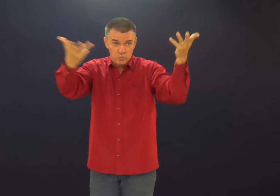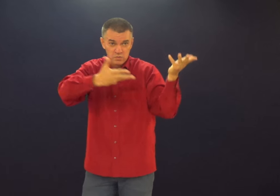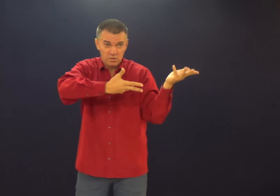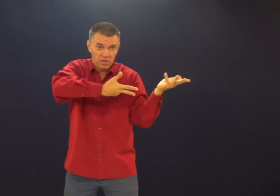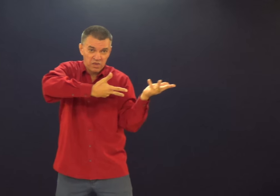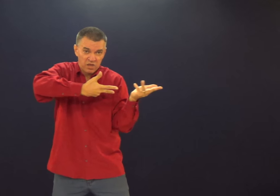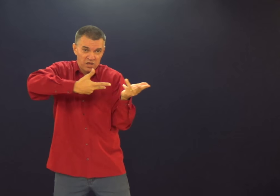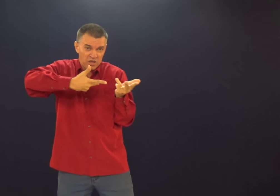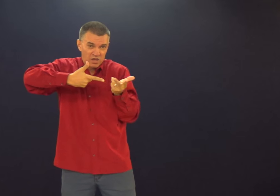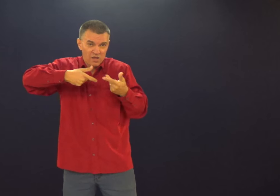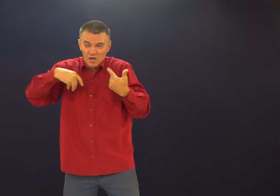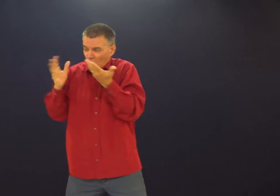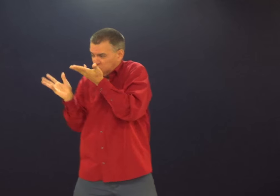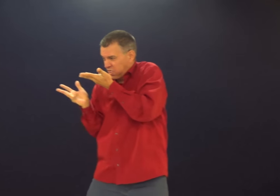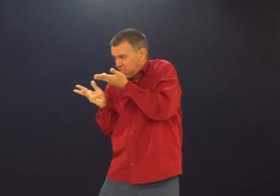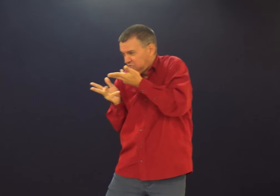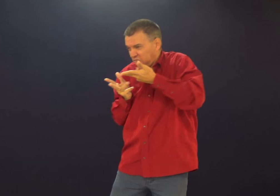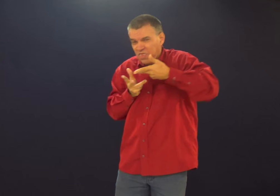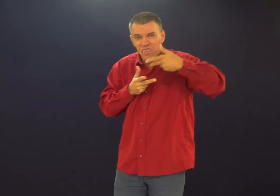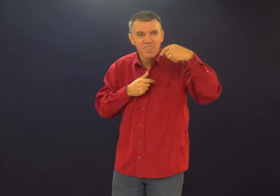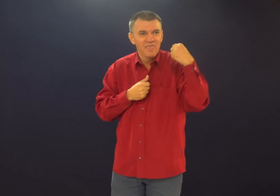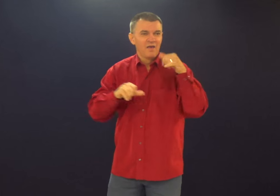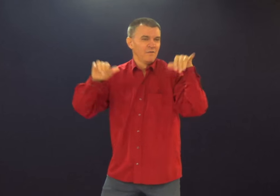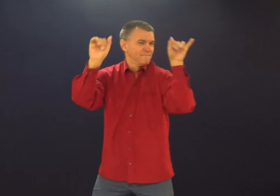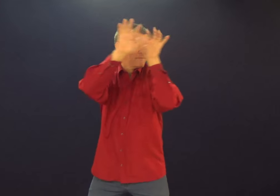Acho que tentação é melhor. Esse sinal cabe melhor.